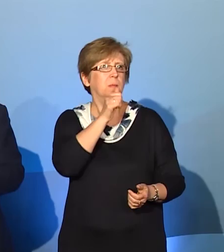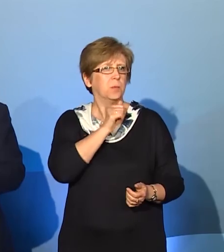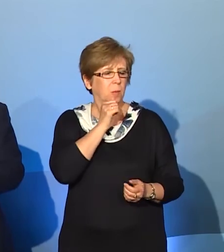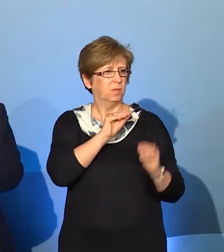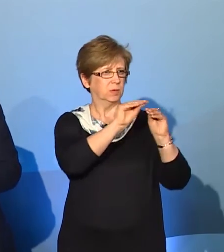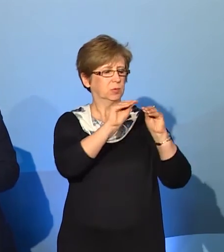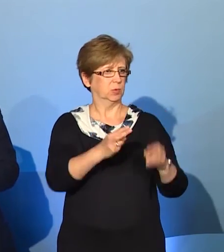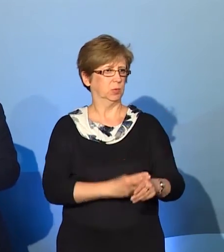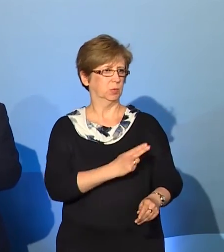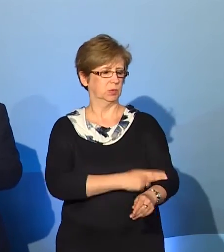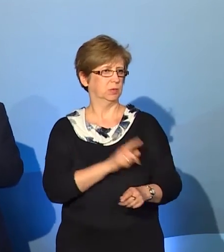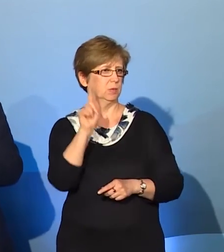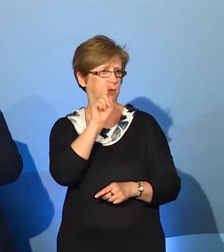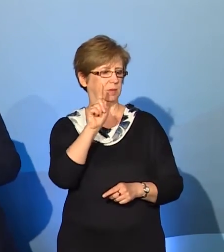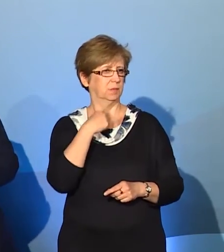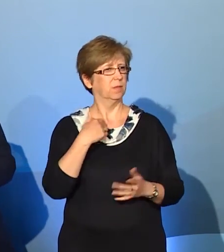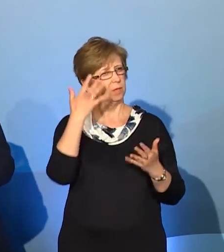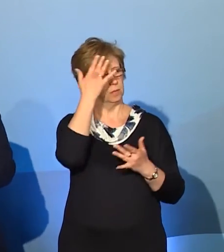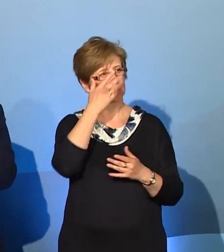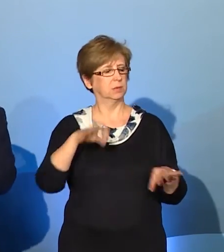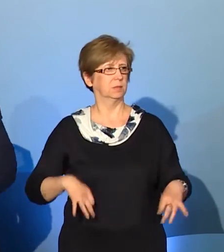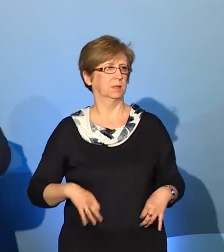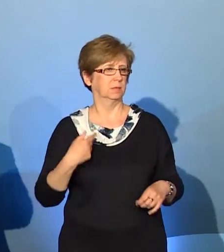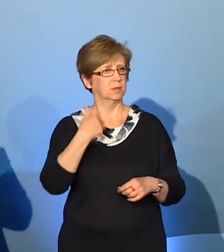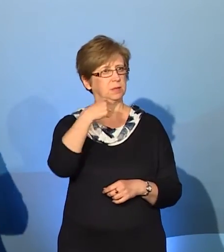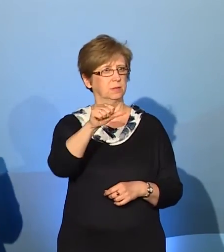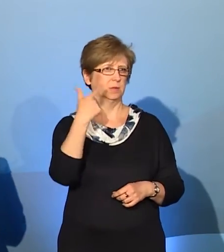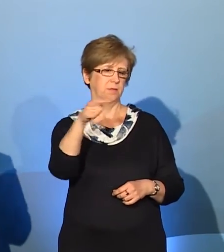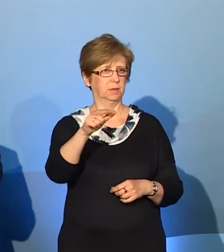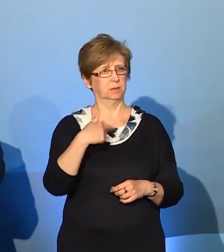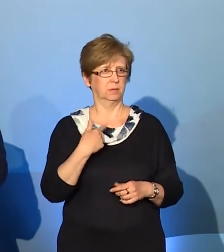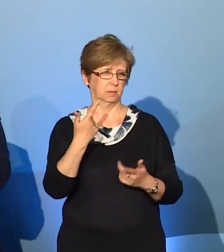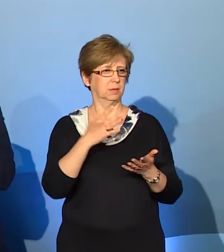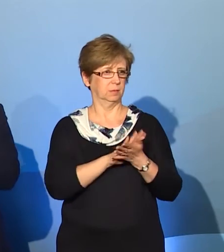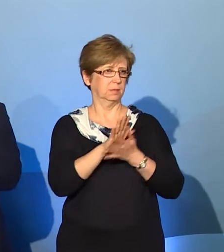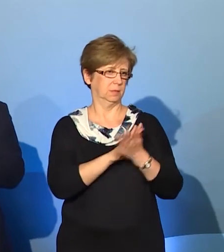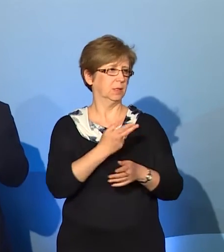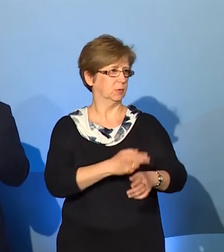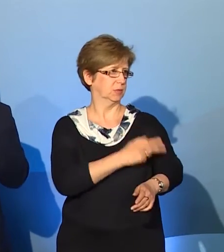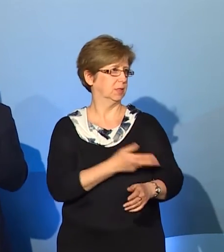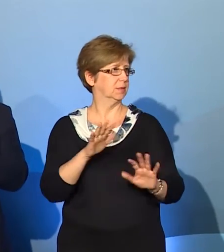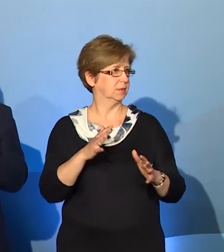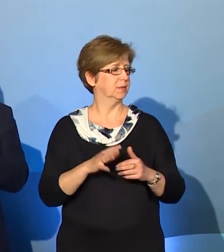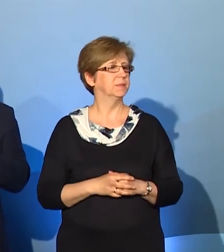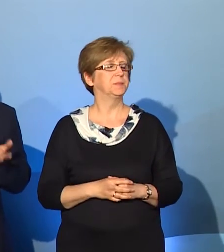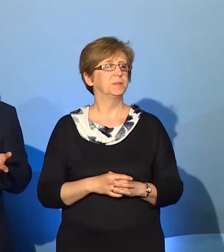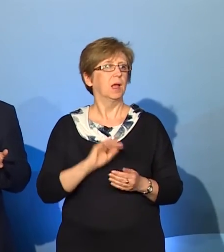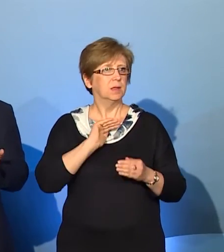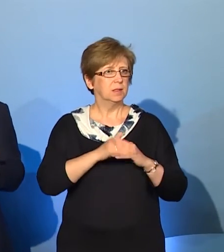Państwo sobie wyobrażają, jak po tygodniowym czy parogodzinnym szkoleniu miga świetnie urzędnik, tak? Na szczęście potem ktoś